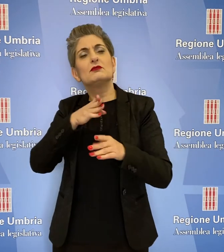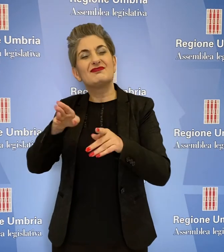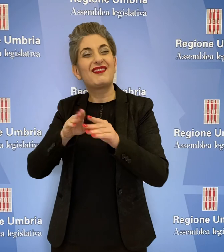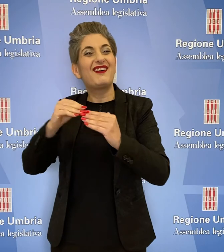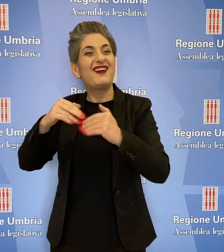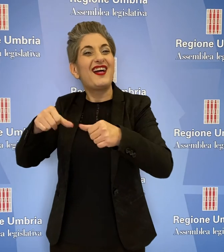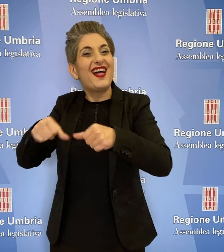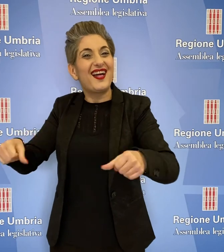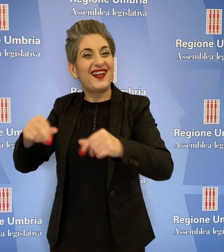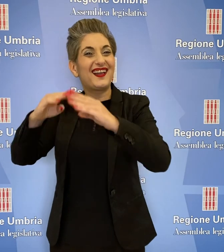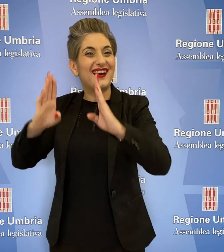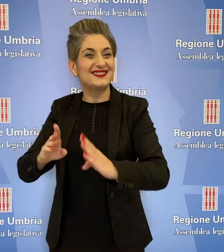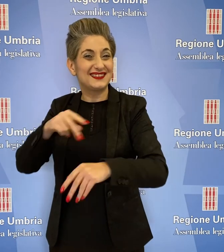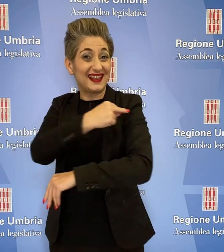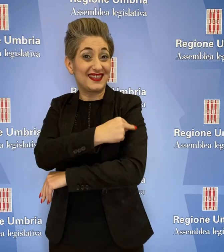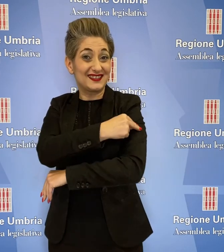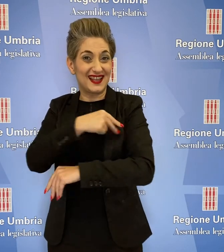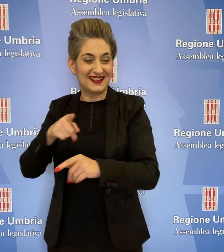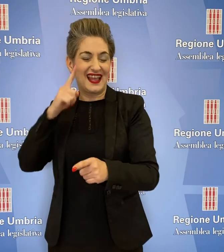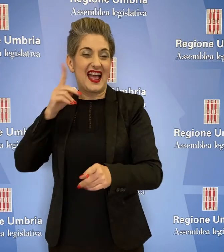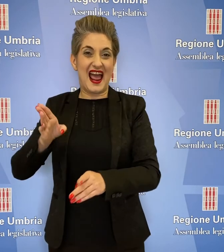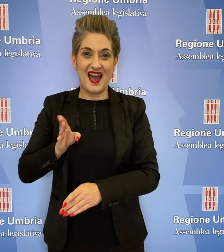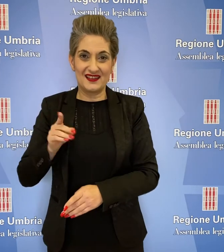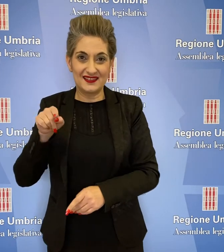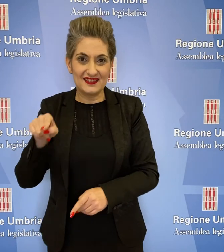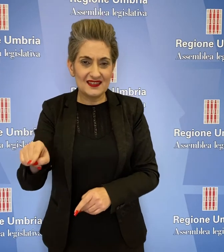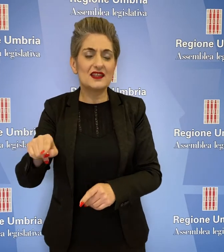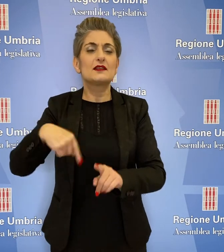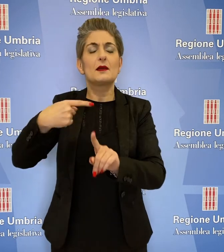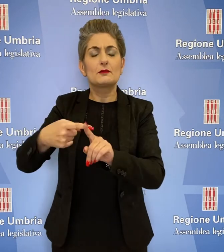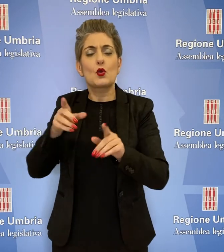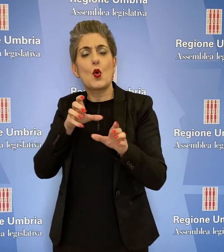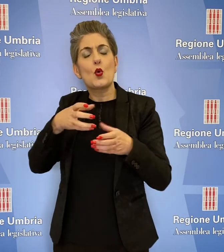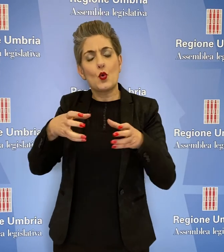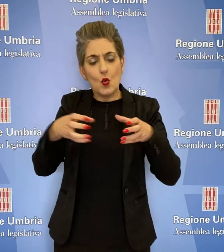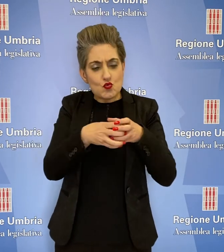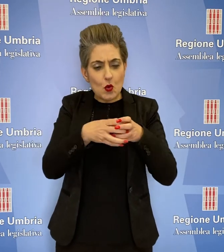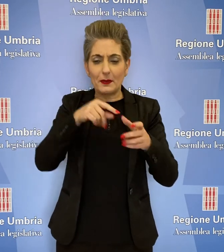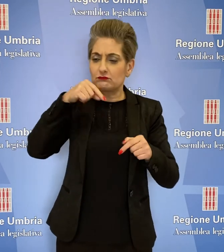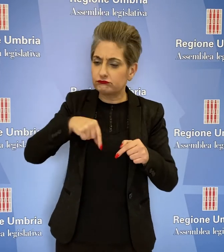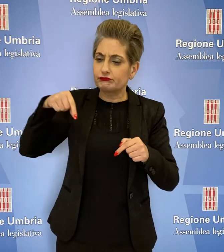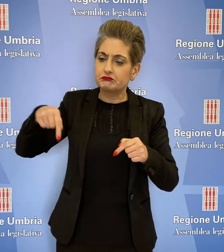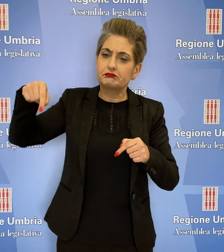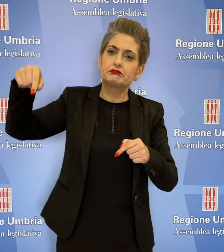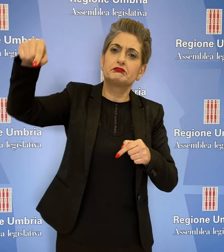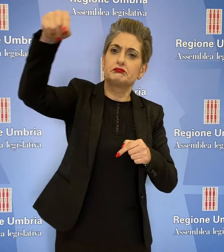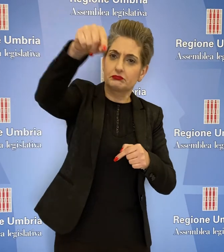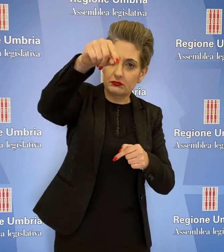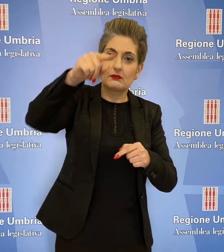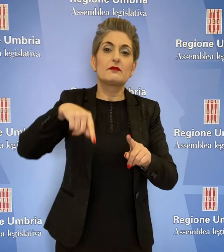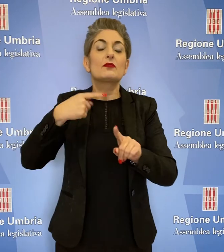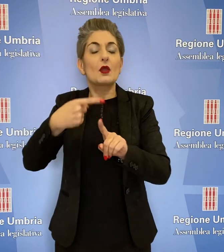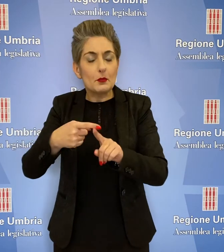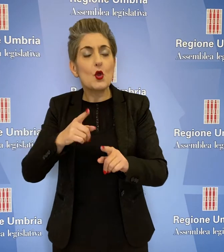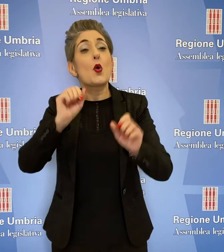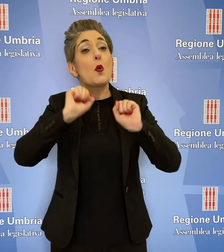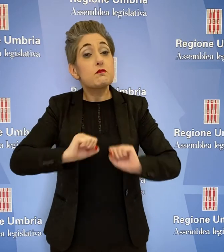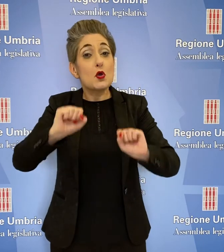direttamente nelle residenze sanitarie assistite con team itineranti che potranno anche